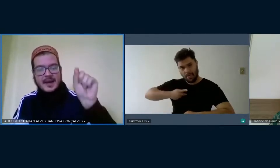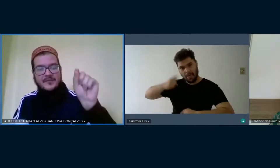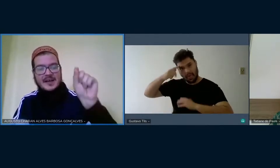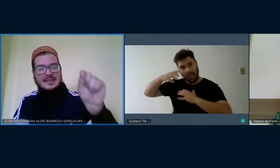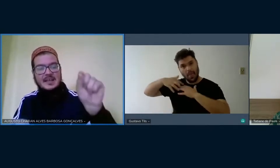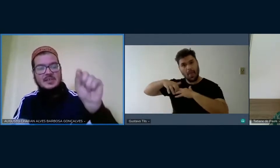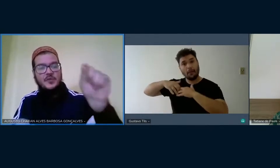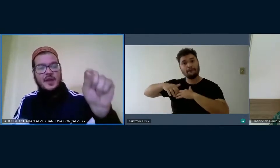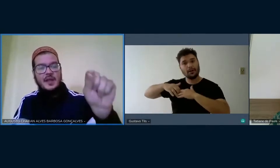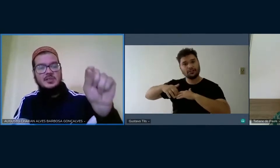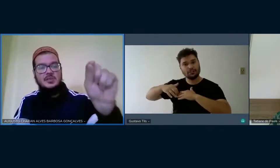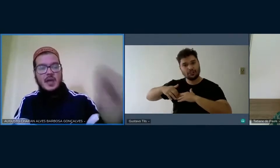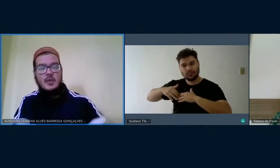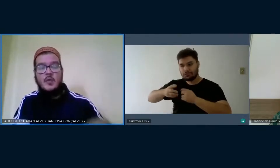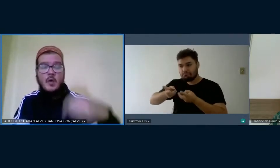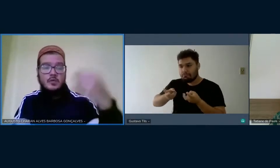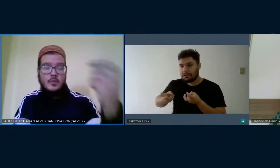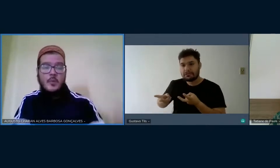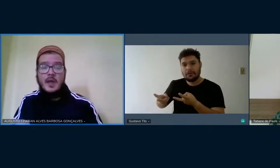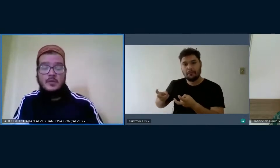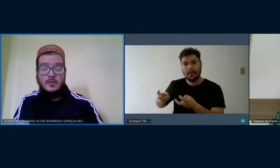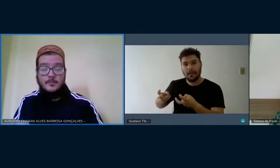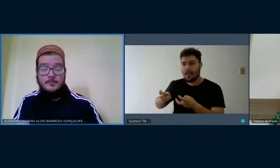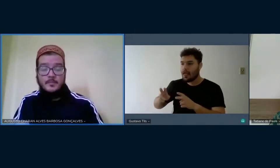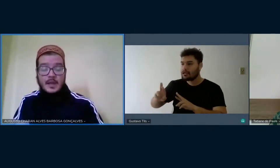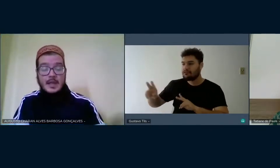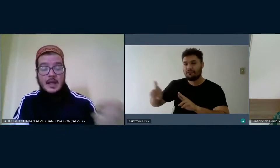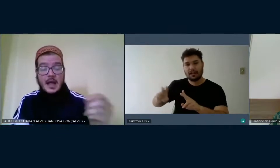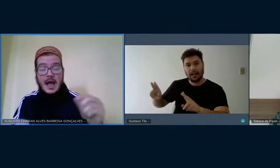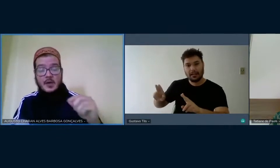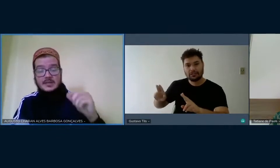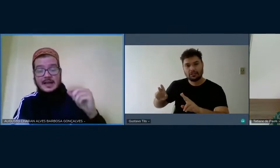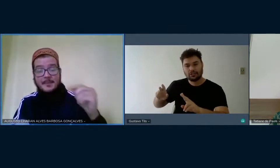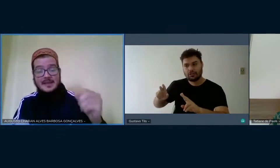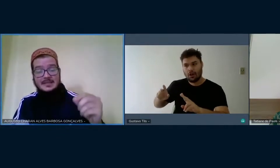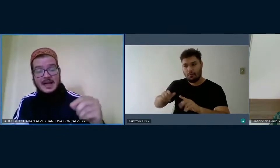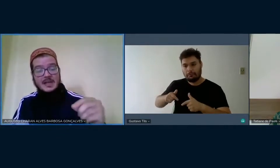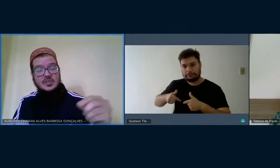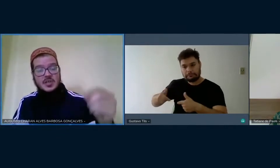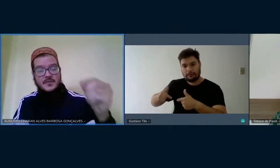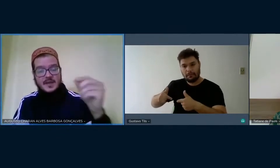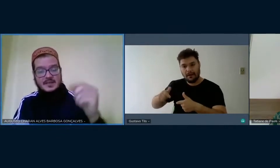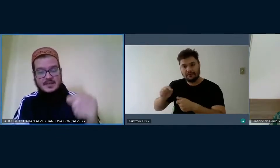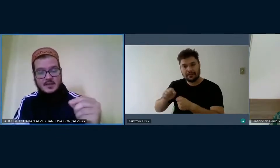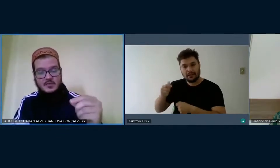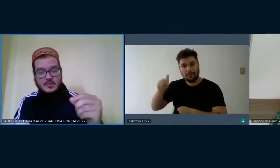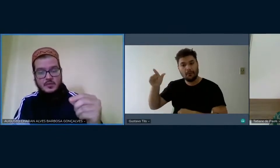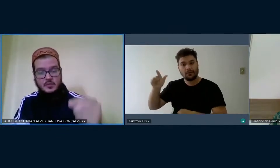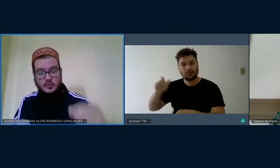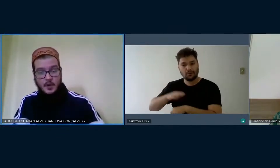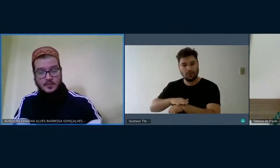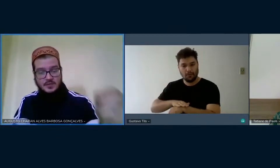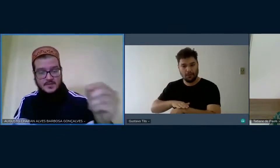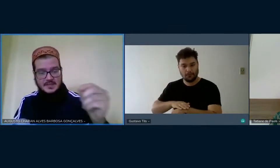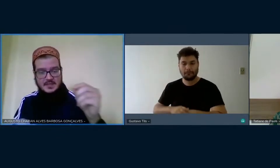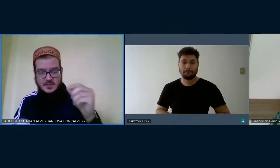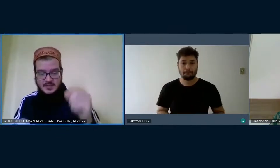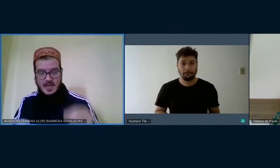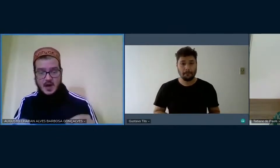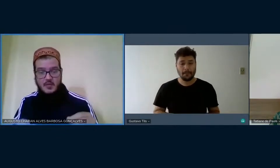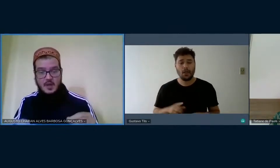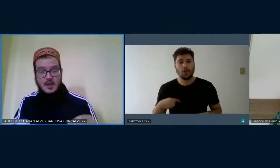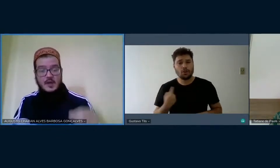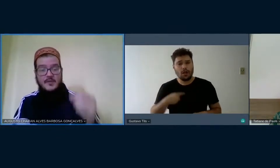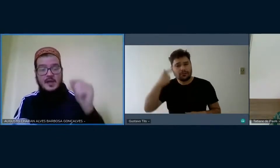para fazê-la diferente em um outro momento. A nossa capacidade de reflexão, do ponto de vista